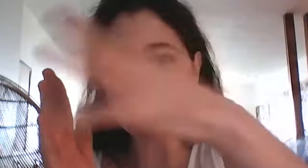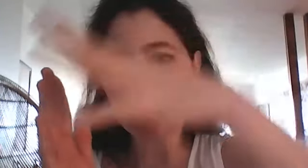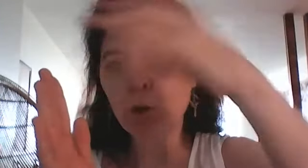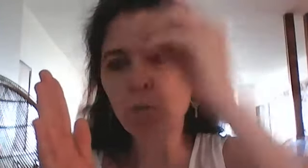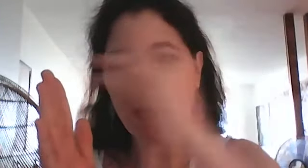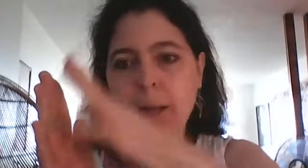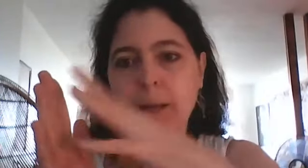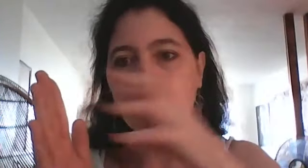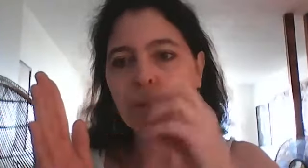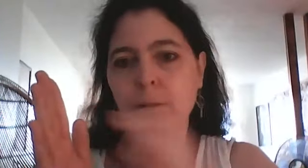de lumière